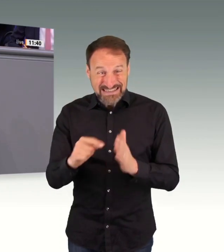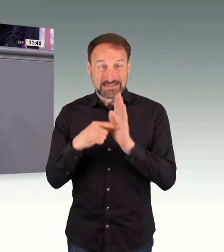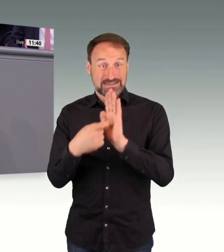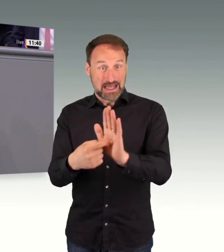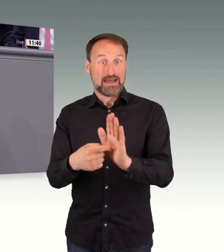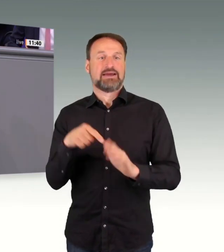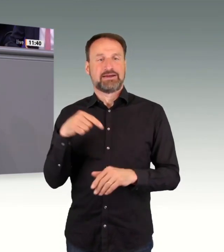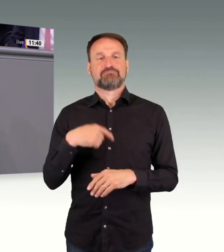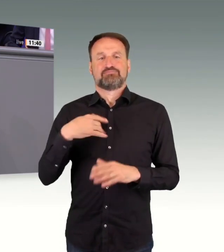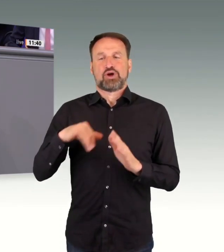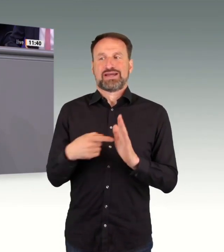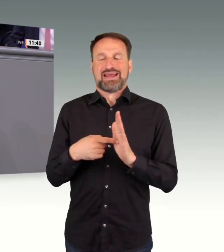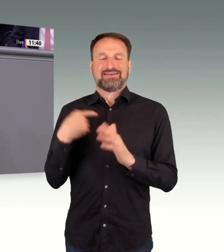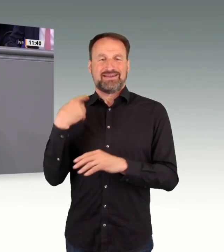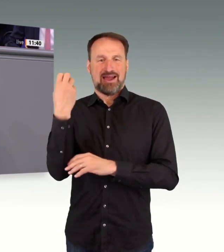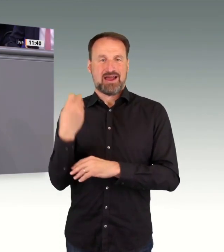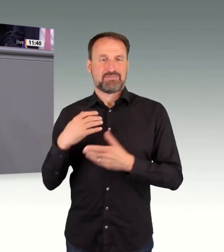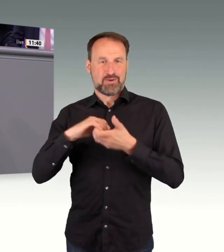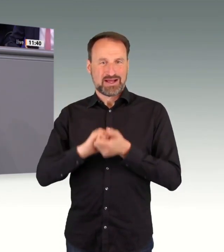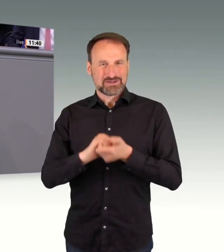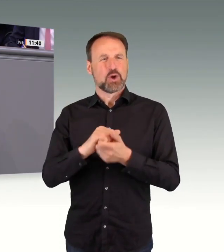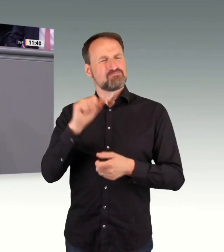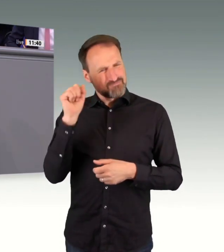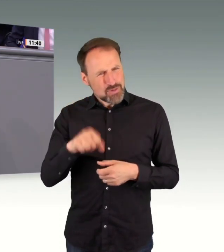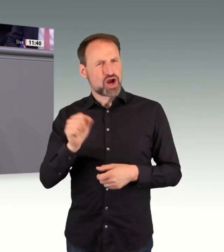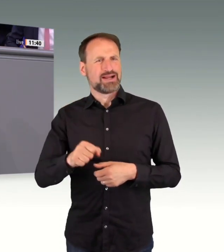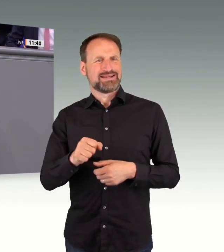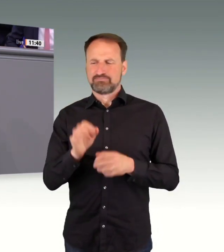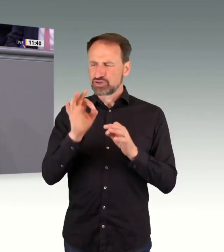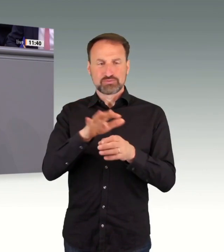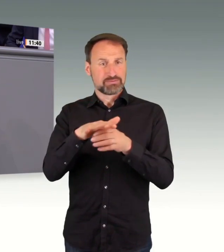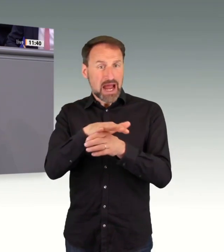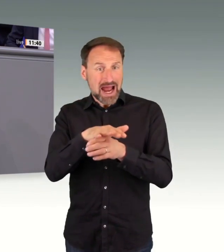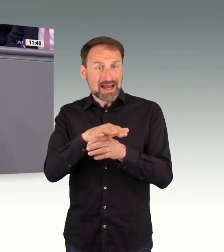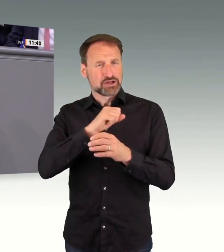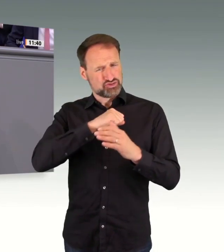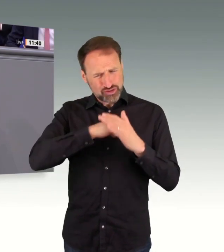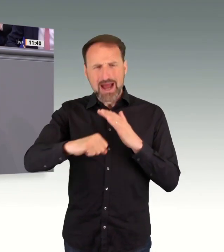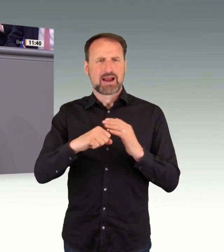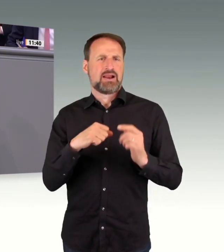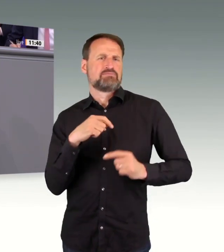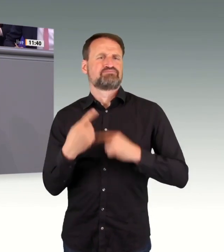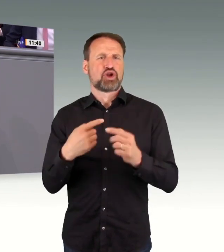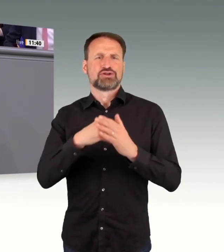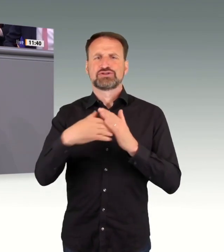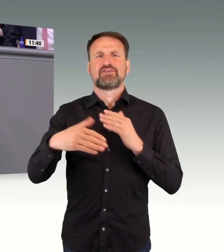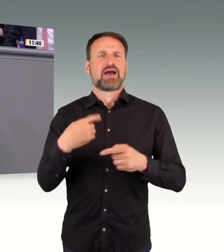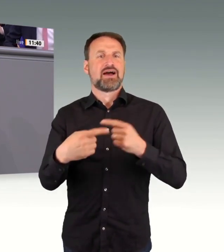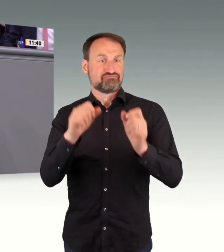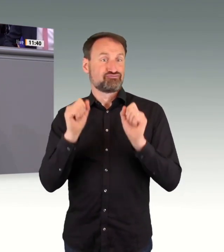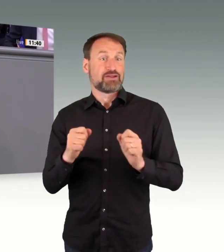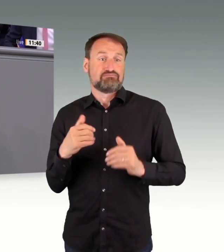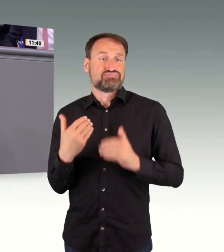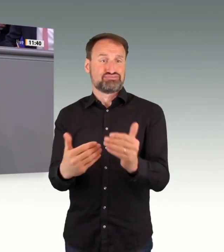unabhängig zu werden von russischem Erdgas und schneller eine eigene LNG-Infrastruktur auf die Schiene zu setzen und vorzubereiten.